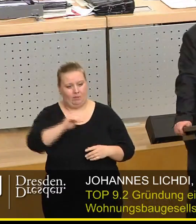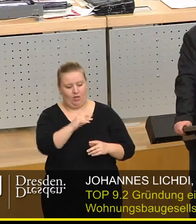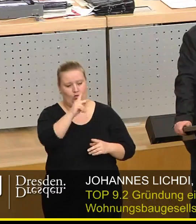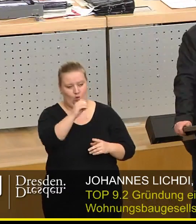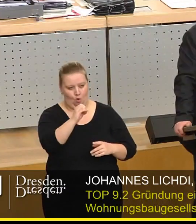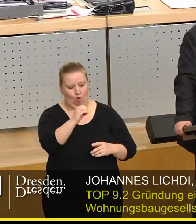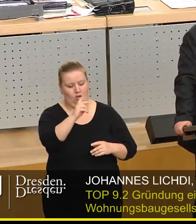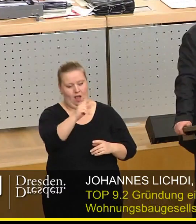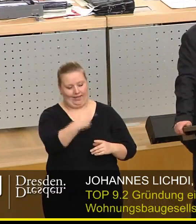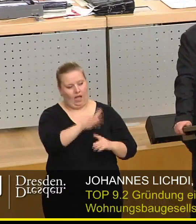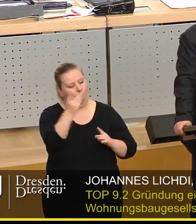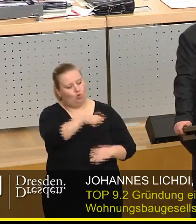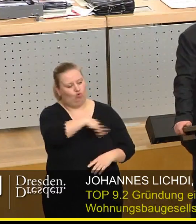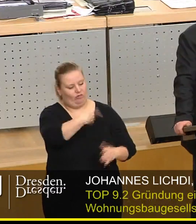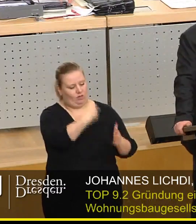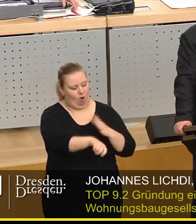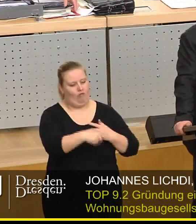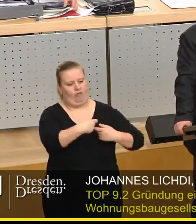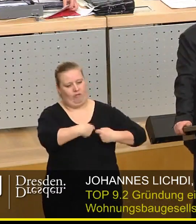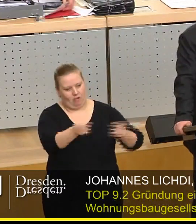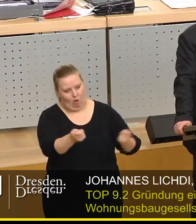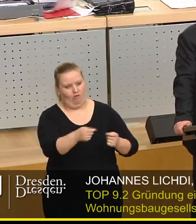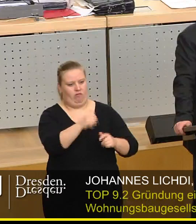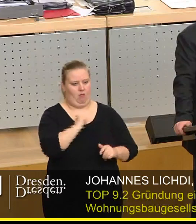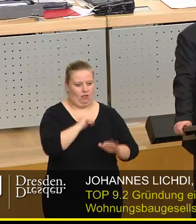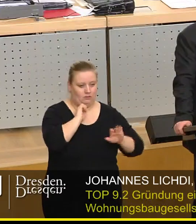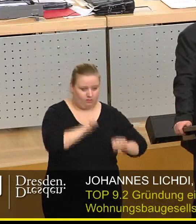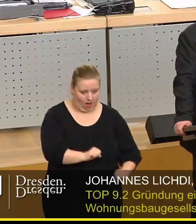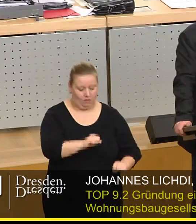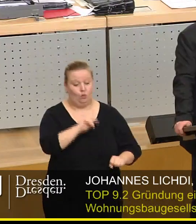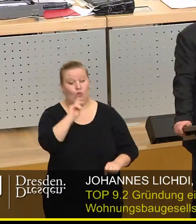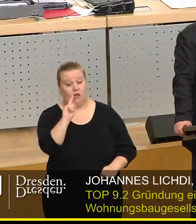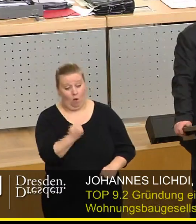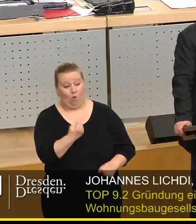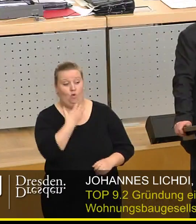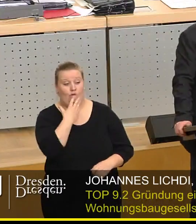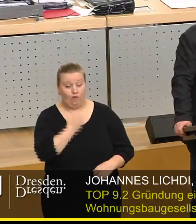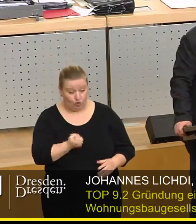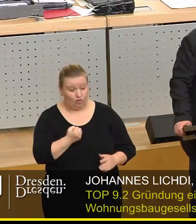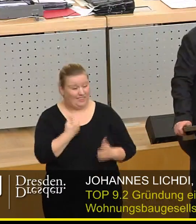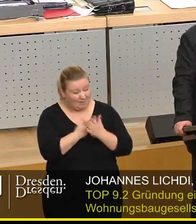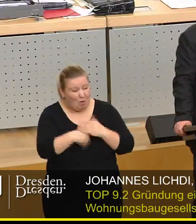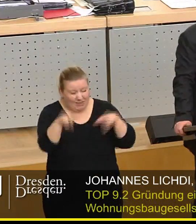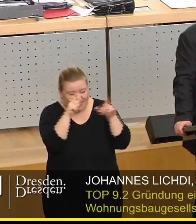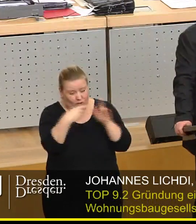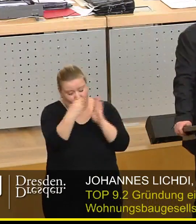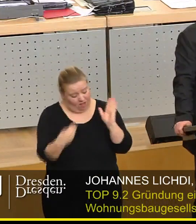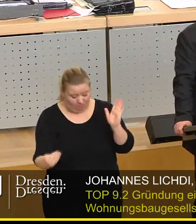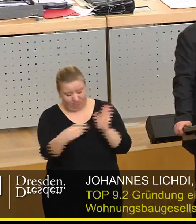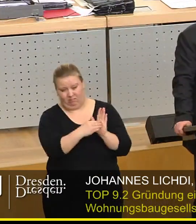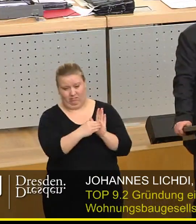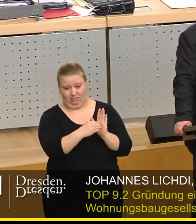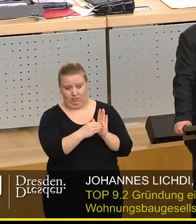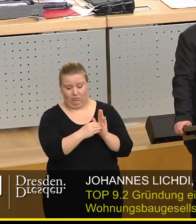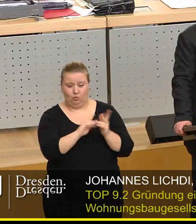CoKG soll auch Grundstücke erwerben, verkaufen, belasten und so weiter können. Und wir wollen ausdrücklich, und wir schreiben es deswegen auch in den Gesellschaftsvertrag rein,